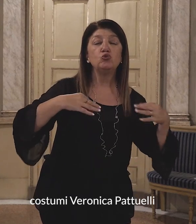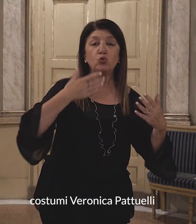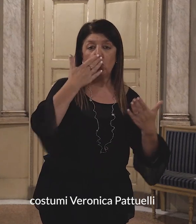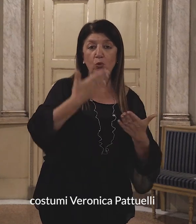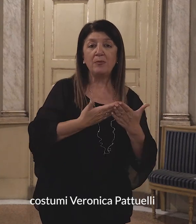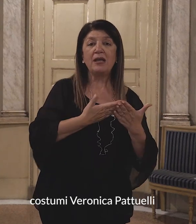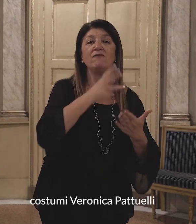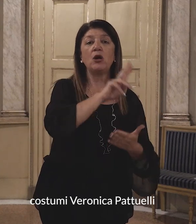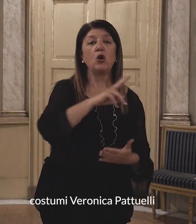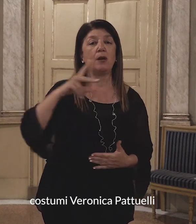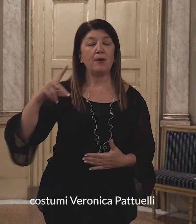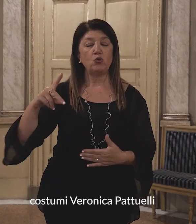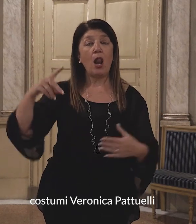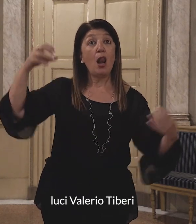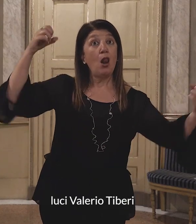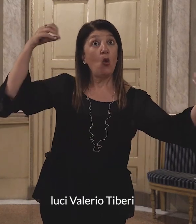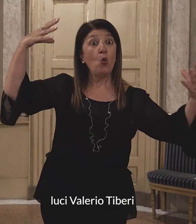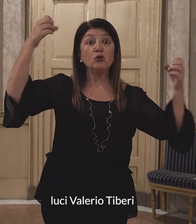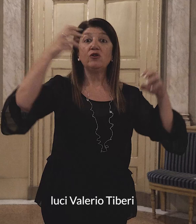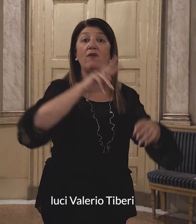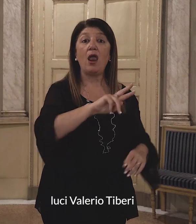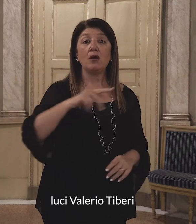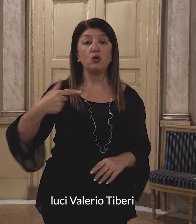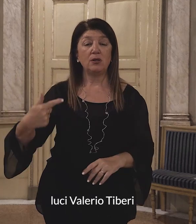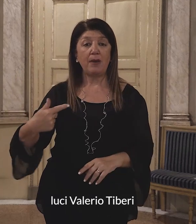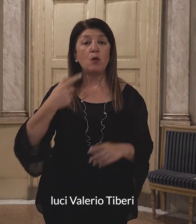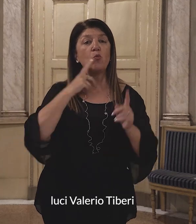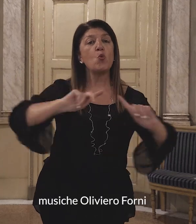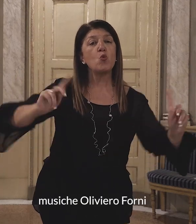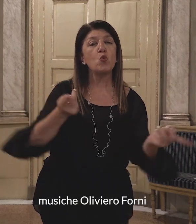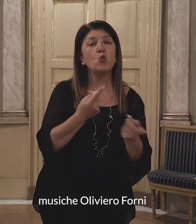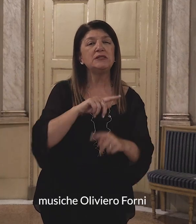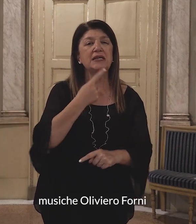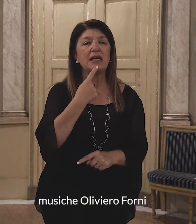Luci, Valerio Tiberi, Musiche, Oliviero Forni.